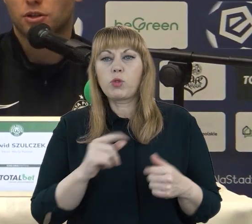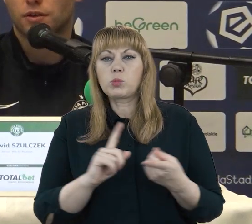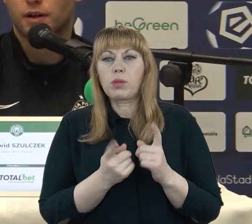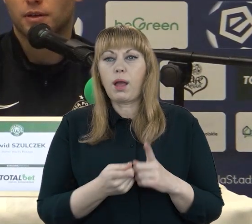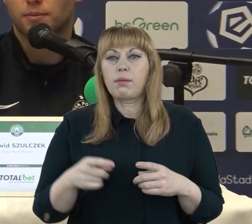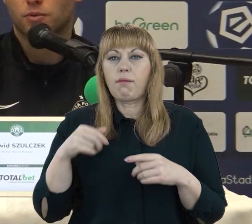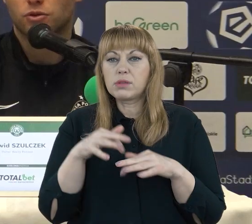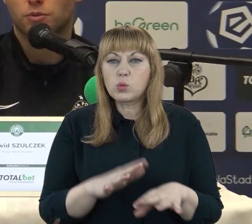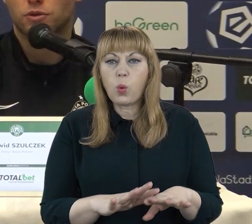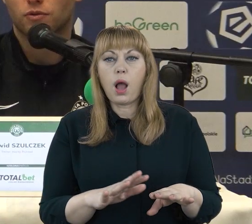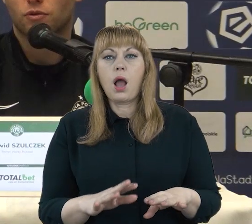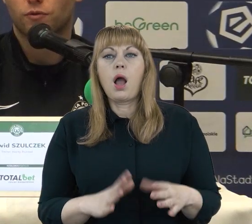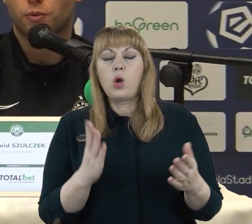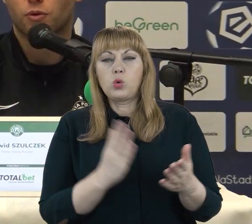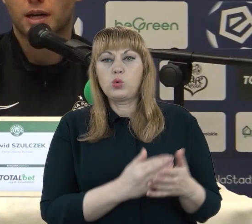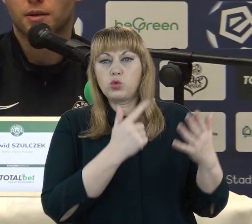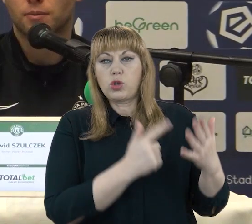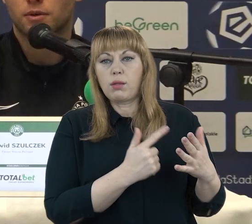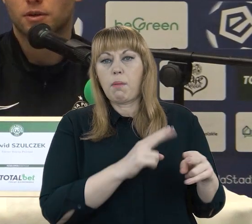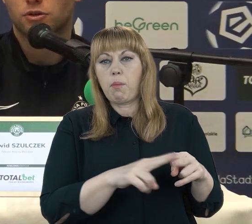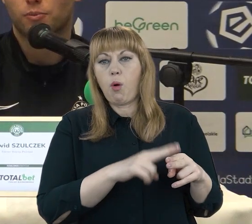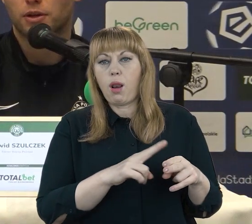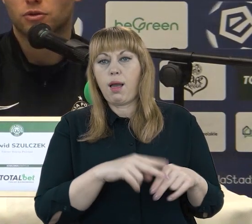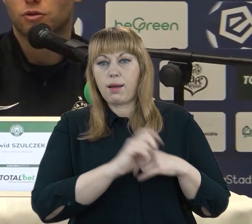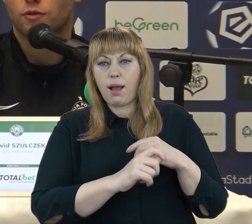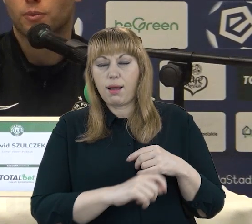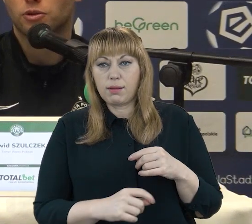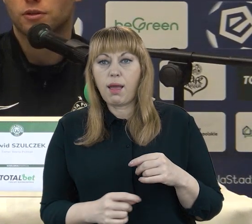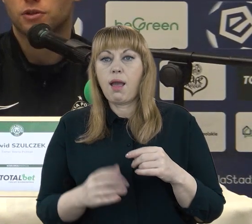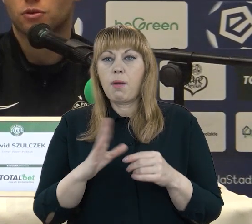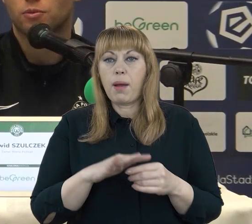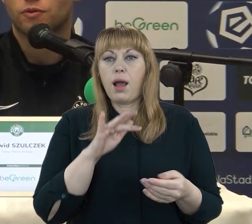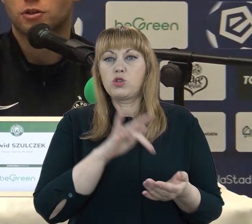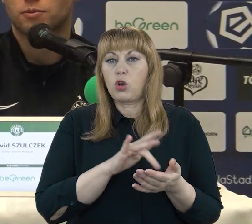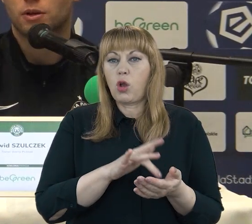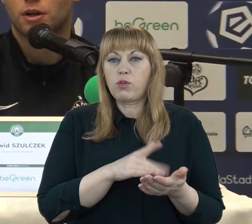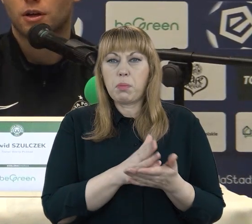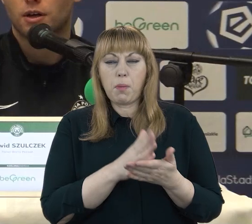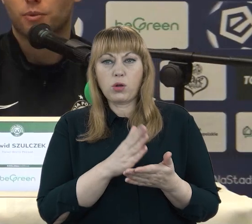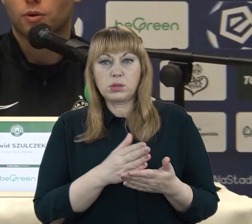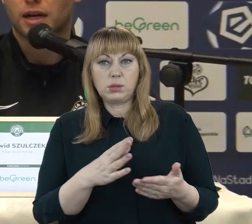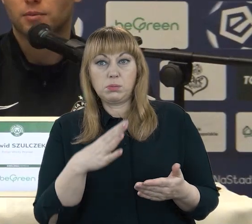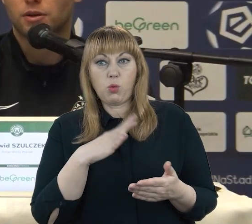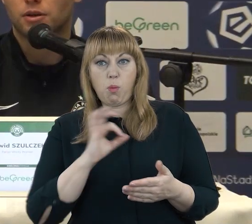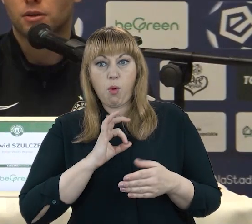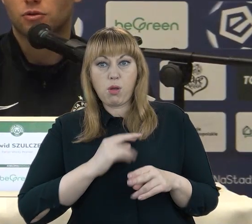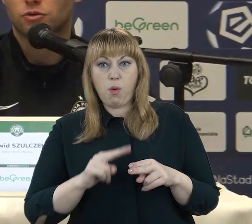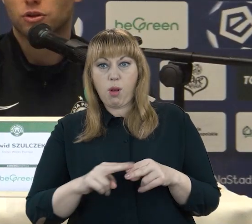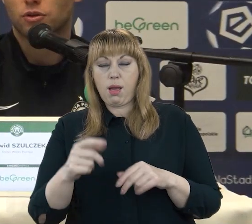Nasz rywal miał już siedmiu zawodników w polu karnym. I stoper, i środkowy pomocnik wysoki był w naszym polu karnym. I kończyło się to